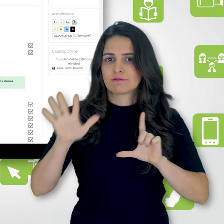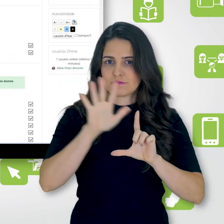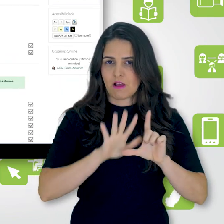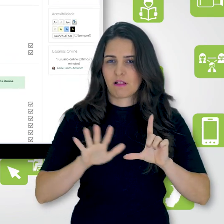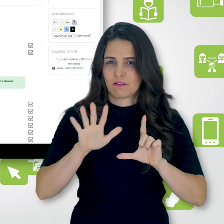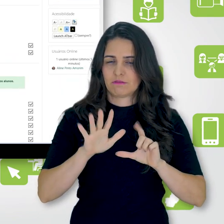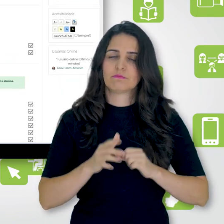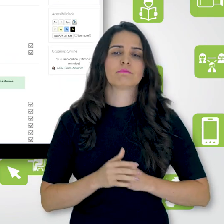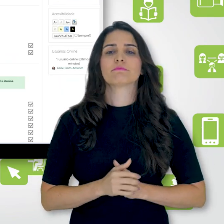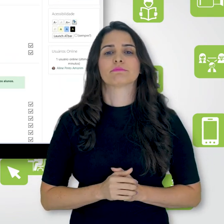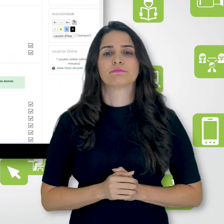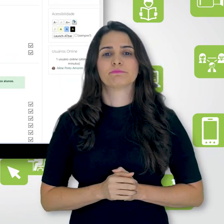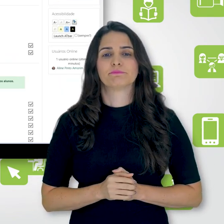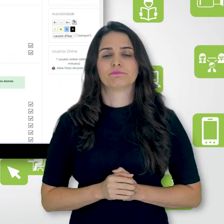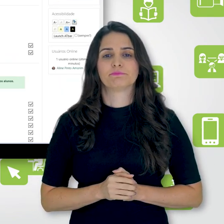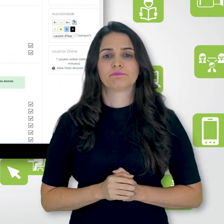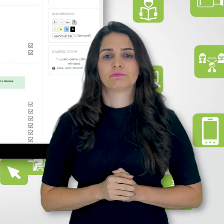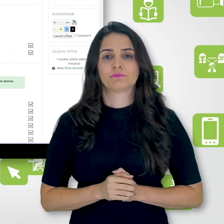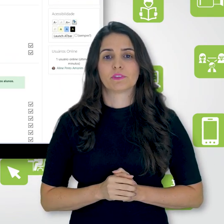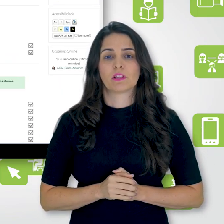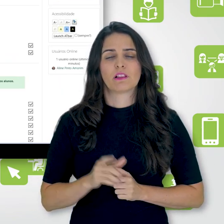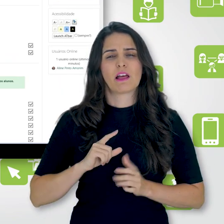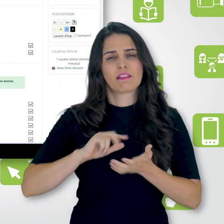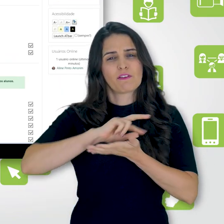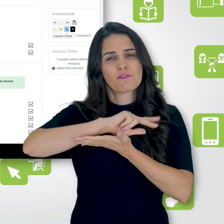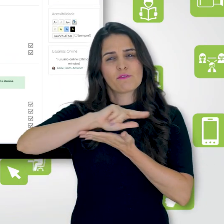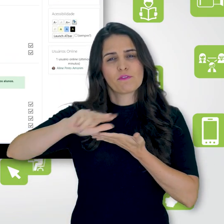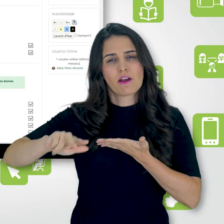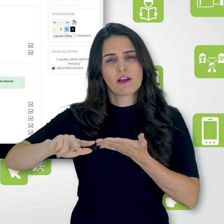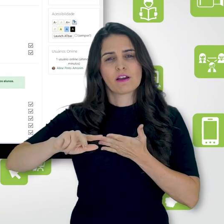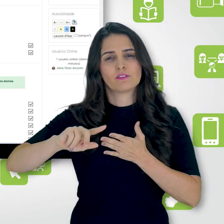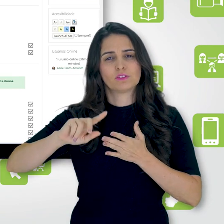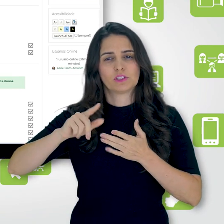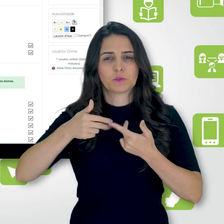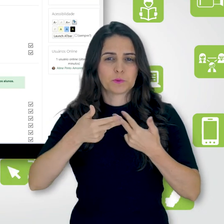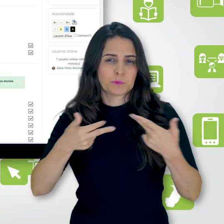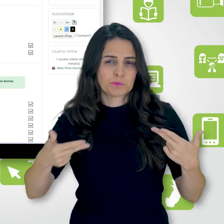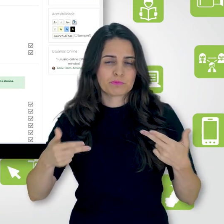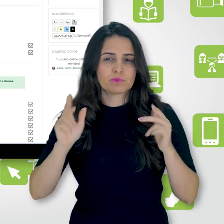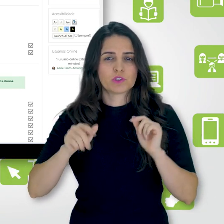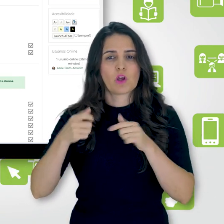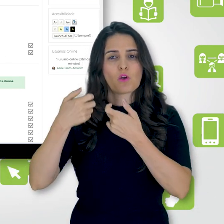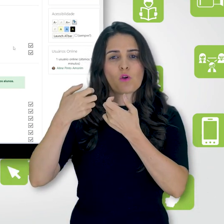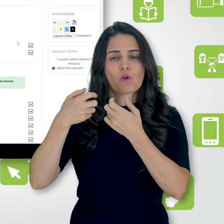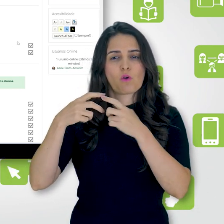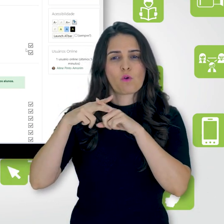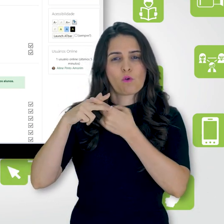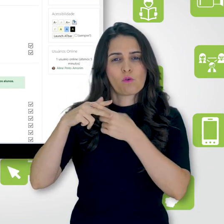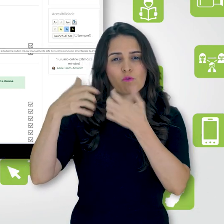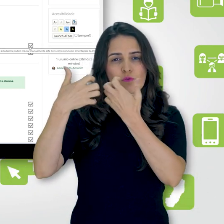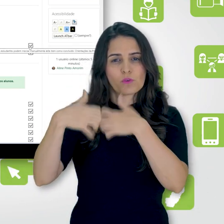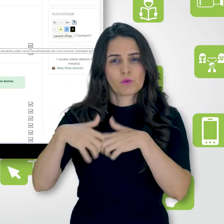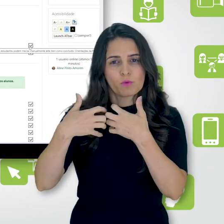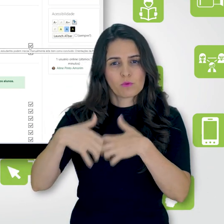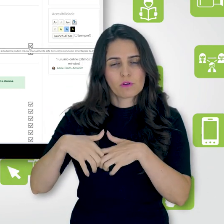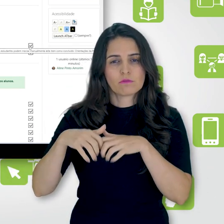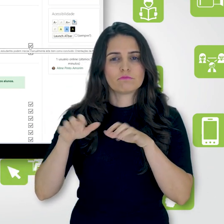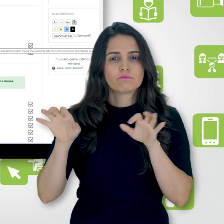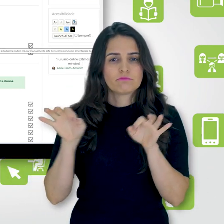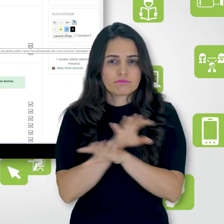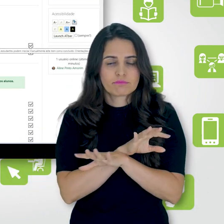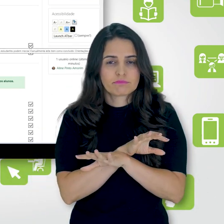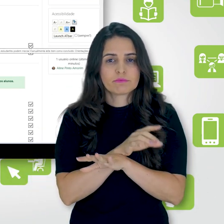recursos e atividades configurados com acompanhamento de conclusão, de modo que, em alguns casos,